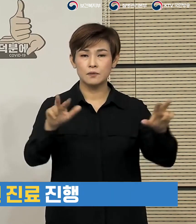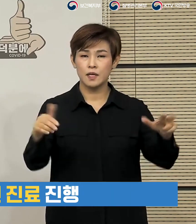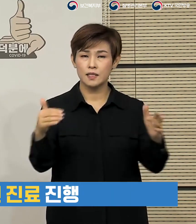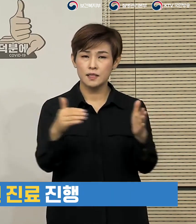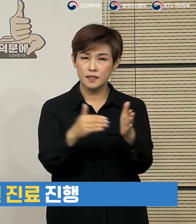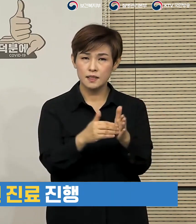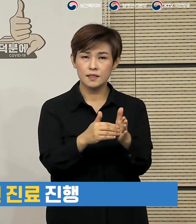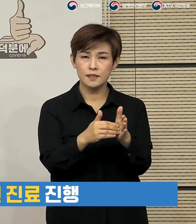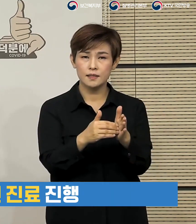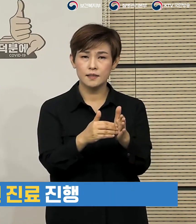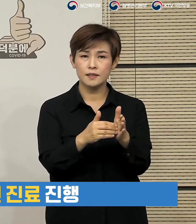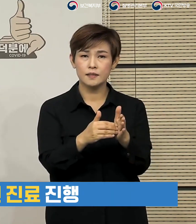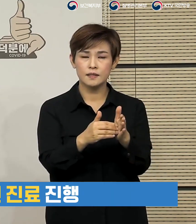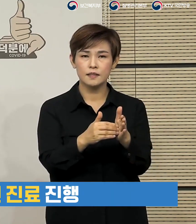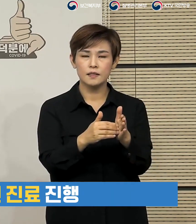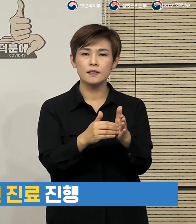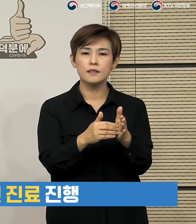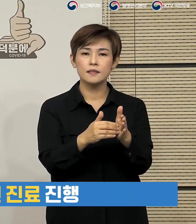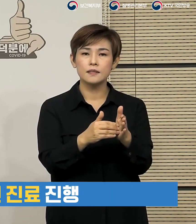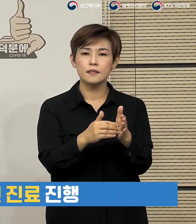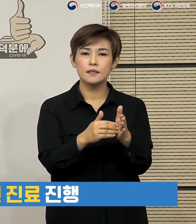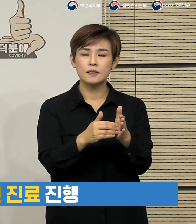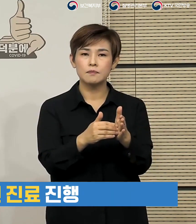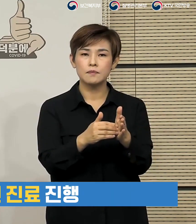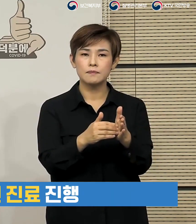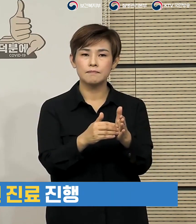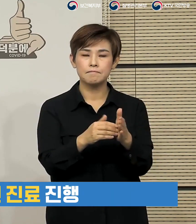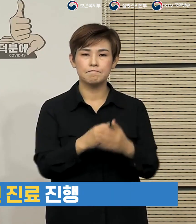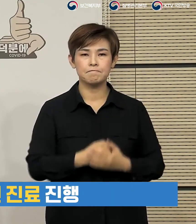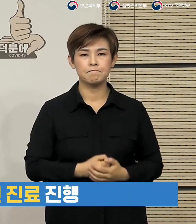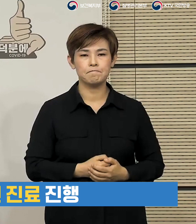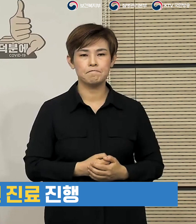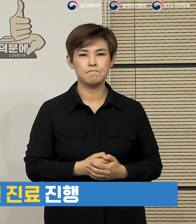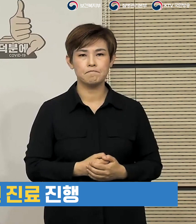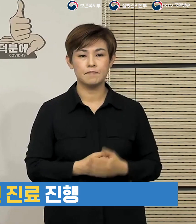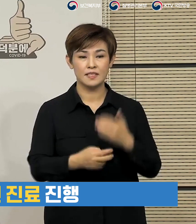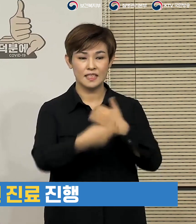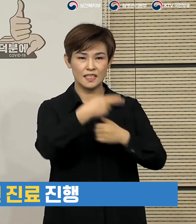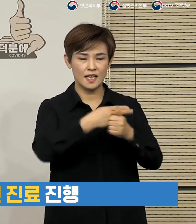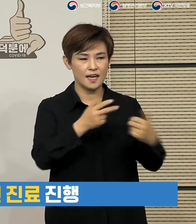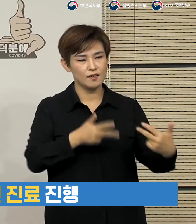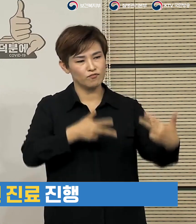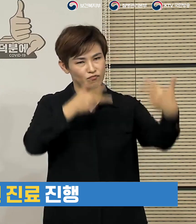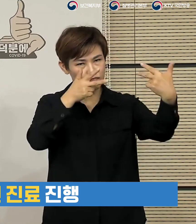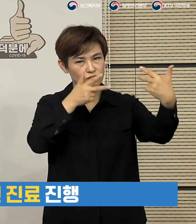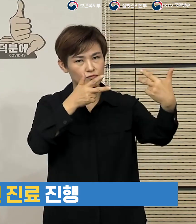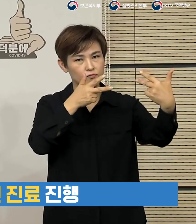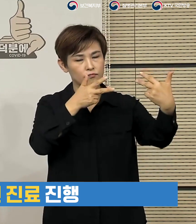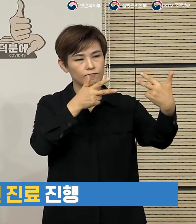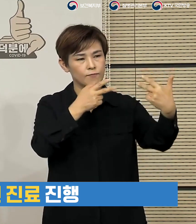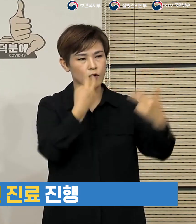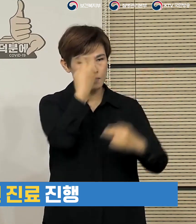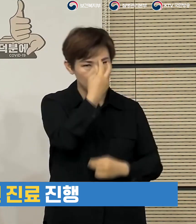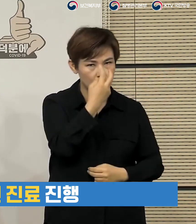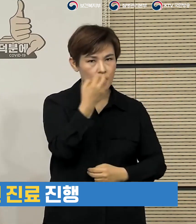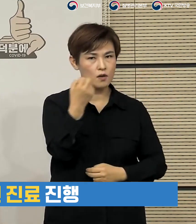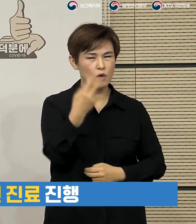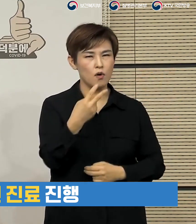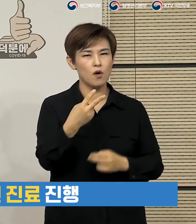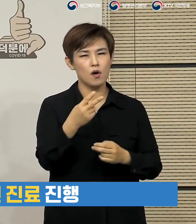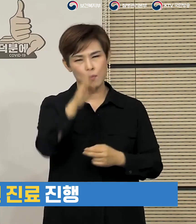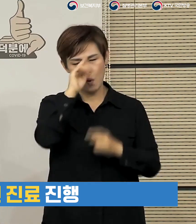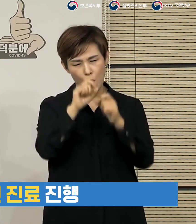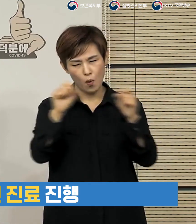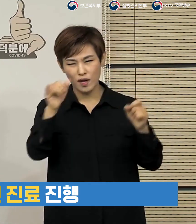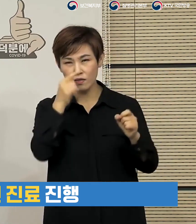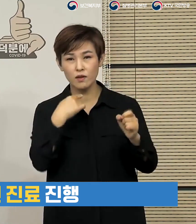한시적으로 비대면 진료를 통해서 만성질환자들이 혹시 진료를 받지 못하는